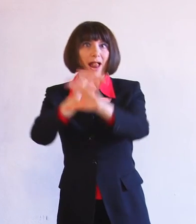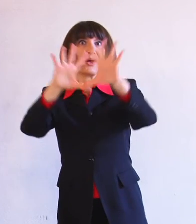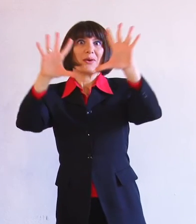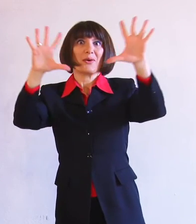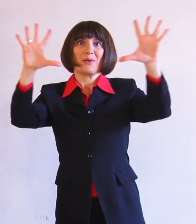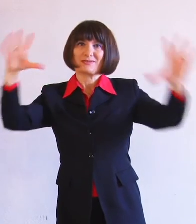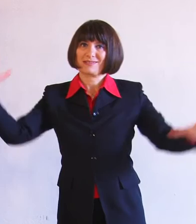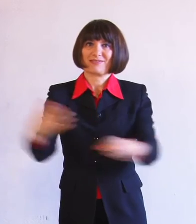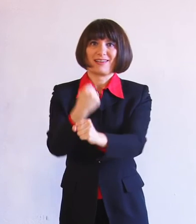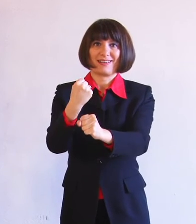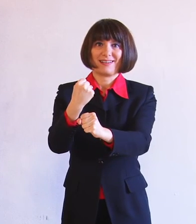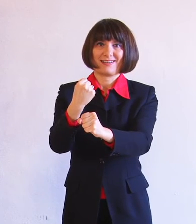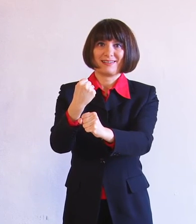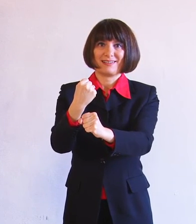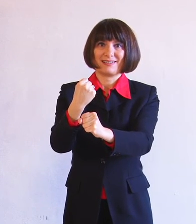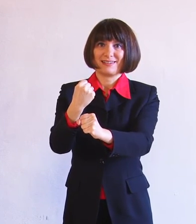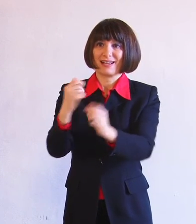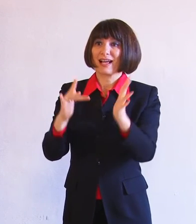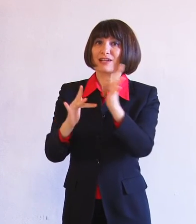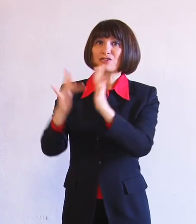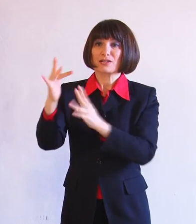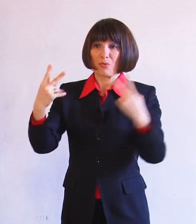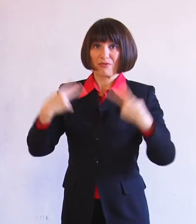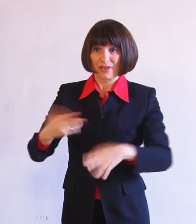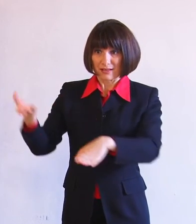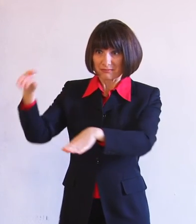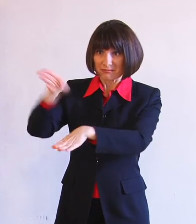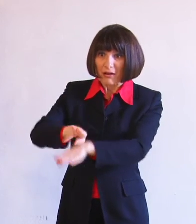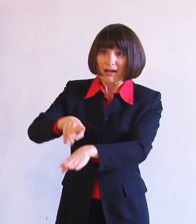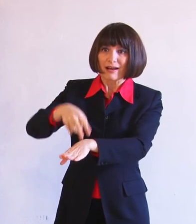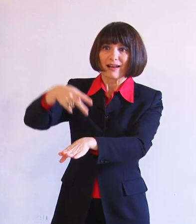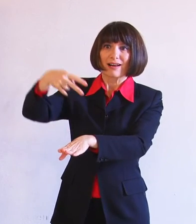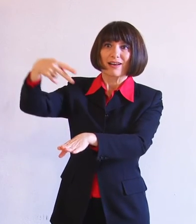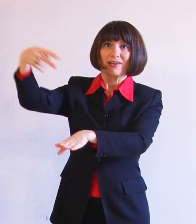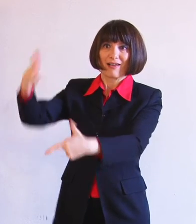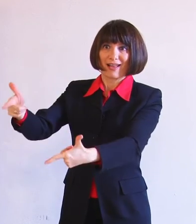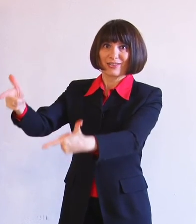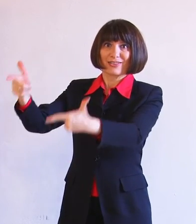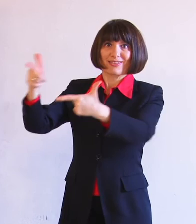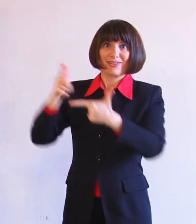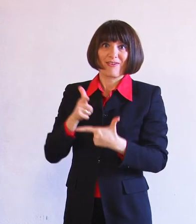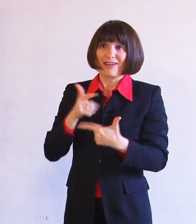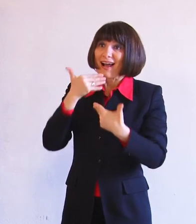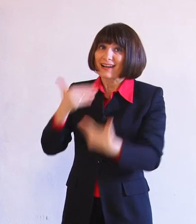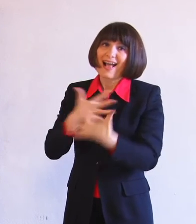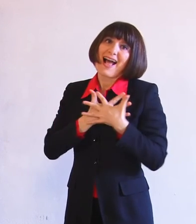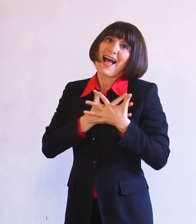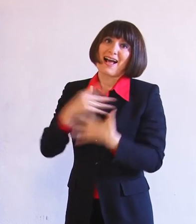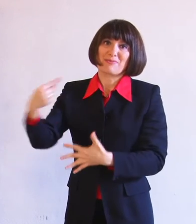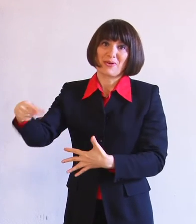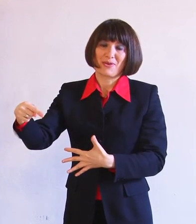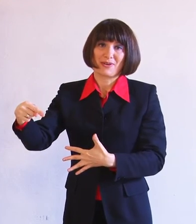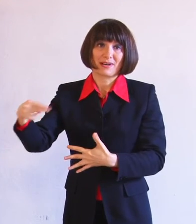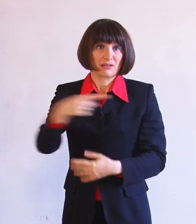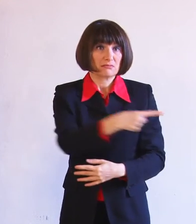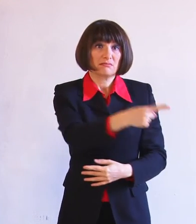risorta di Cristo è donata a noi nel suo gesto di amore. E allora ecco l'augurio a tutti